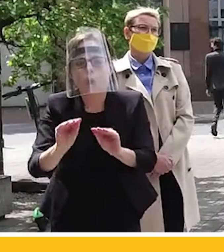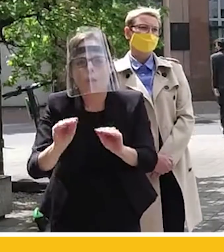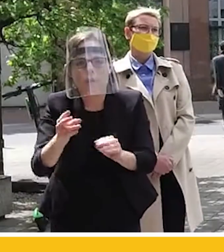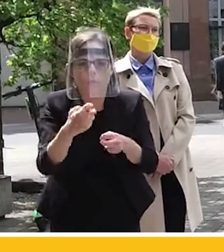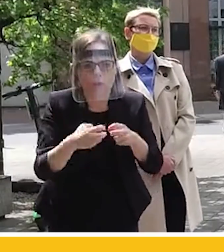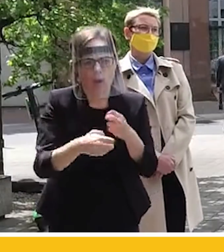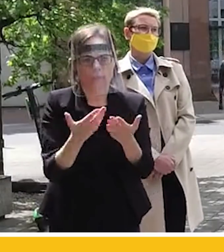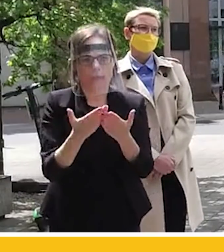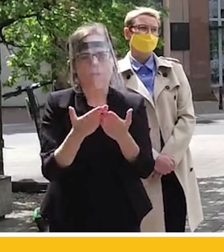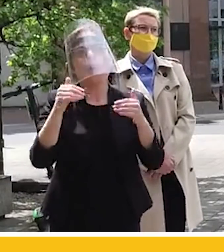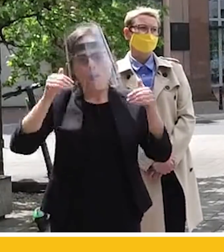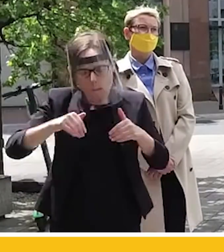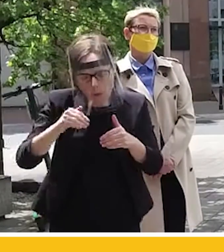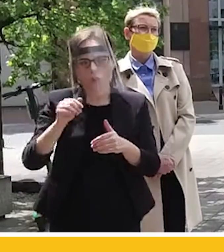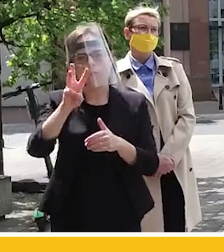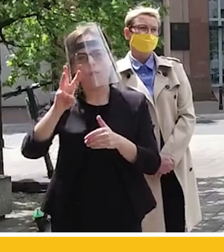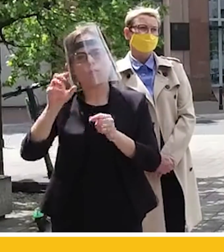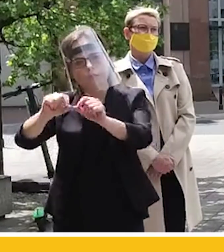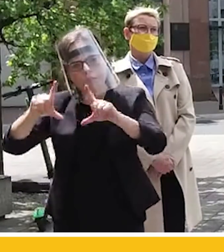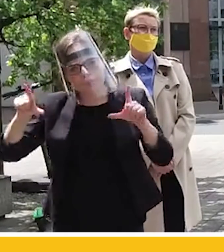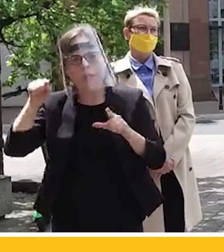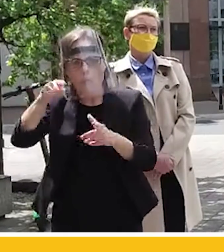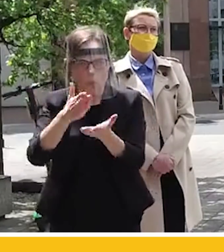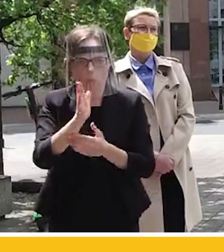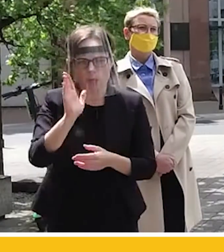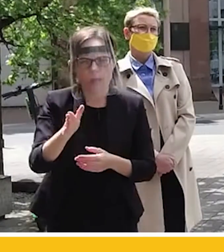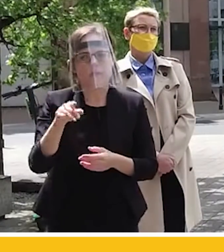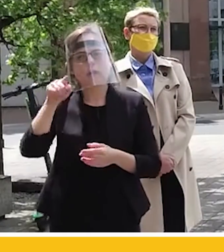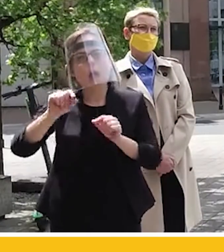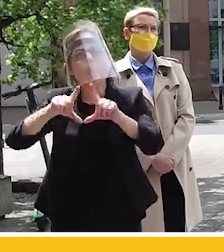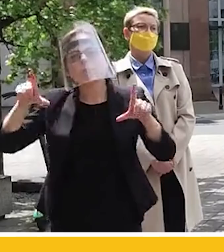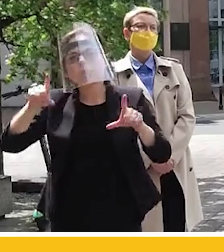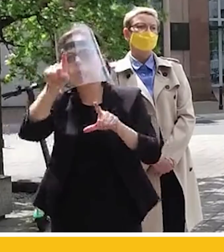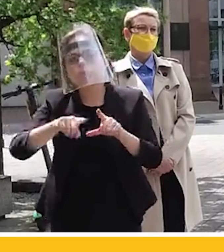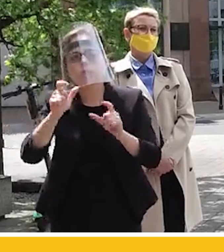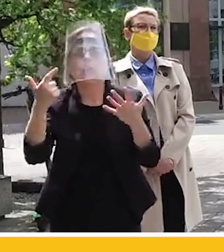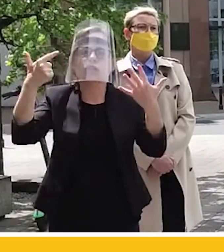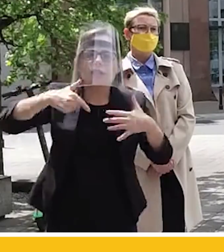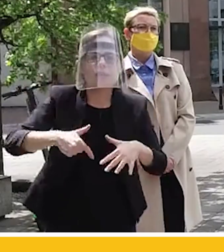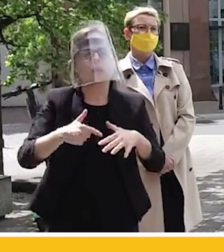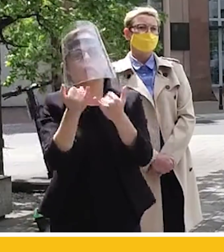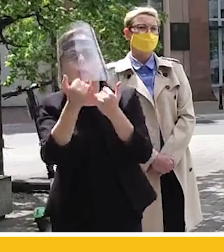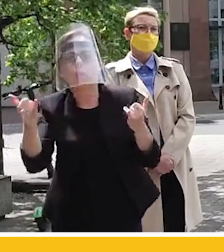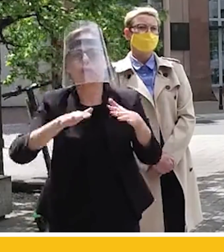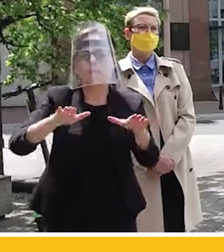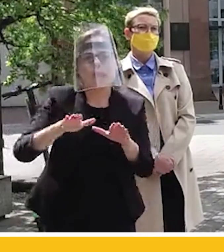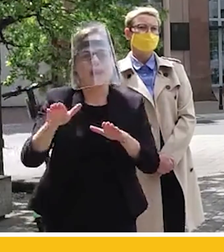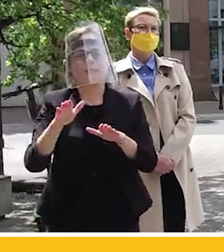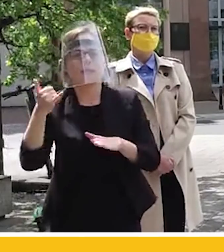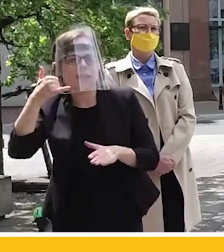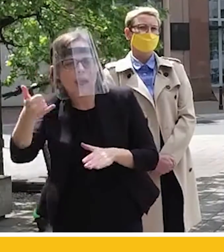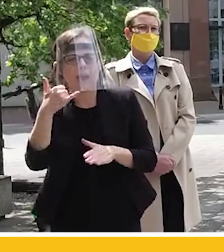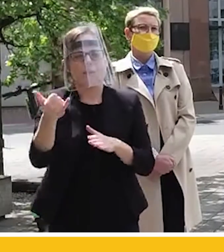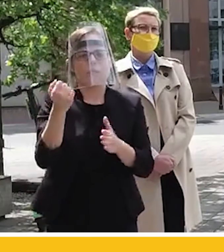edukacyjnej. Może szukać pomocy. To 7 tysięcy zweryfikowanych przez naszych wolontariuszy miejsc, telefonów, adresów.